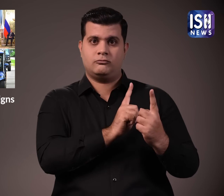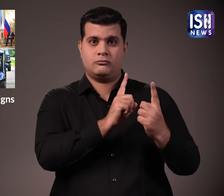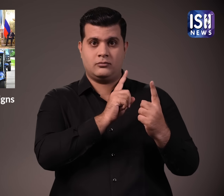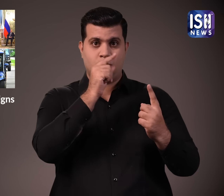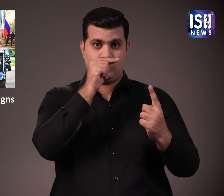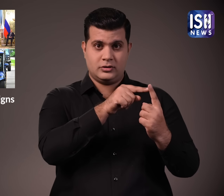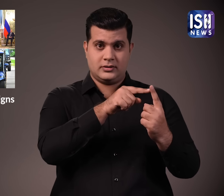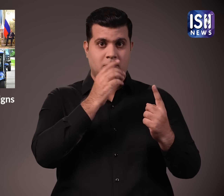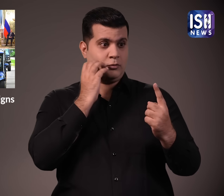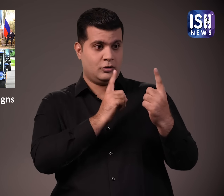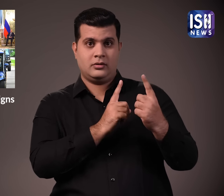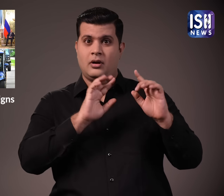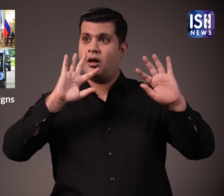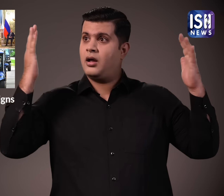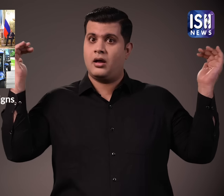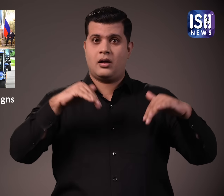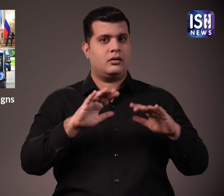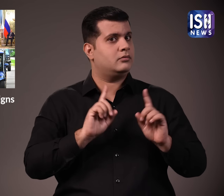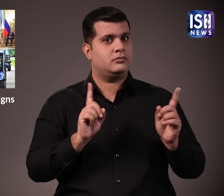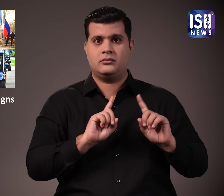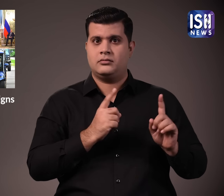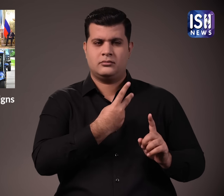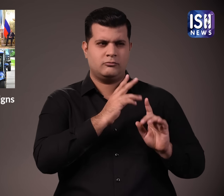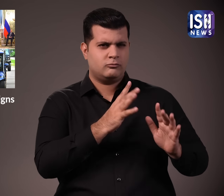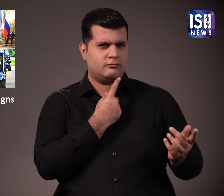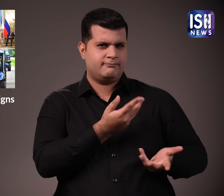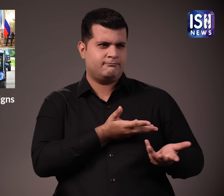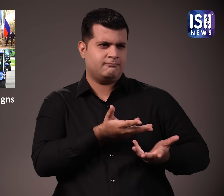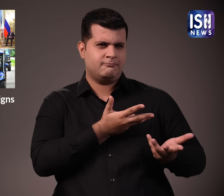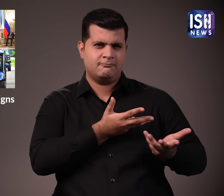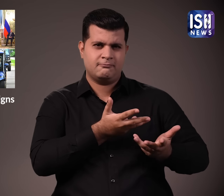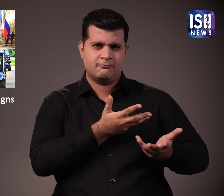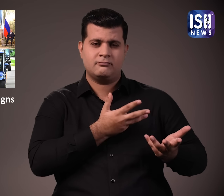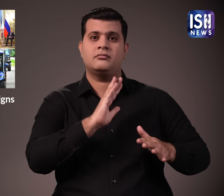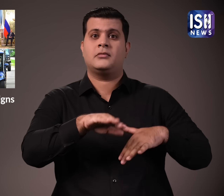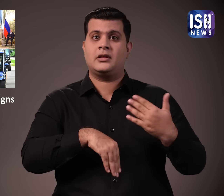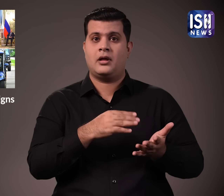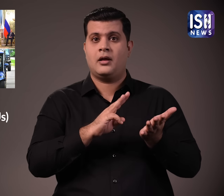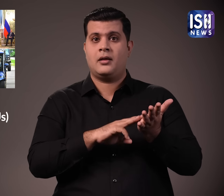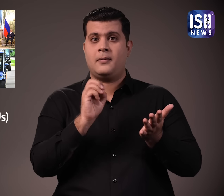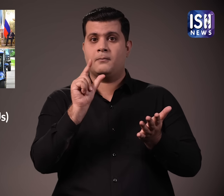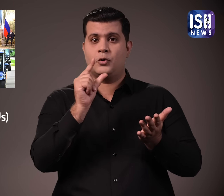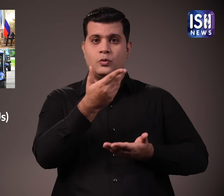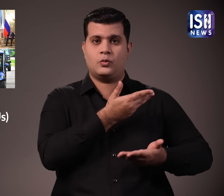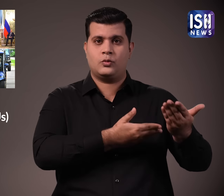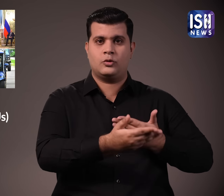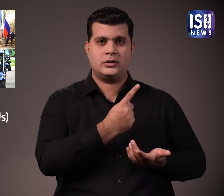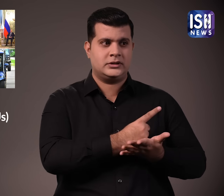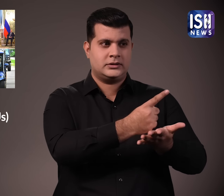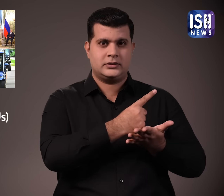में राष्ट्रपती पूतिन से अपचारिक रूप से मुलाकात की चर्चा के बाद उन्होंने दोनों देशों के बीच व्यापार आदी से